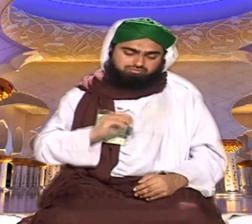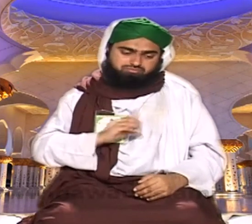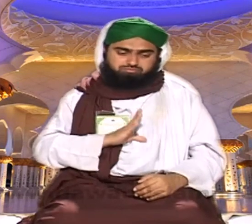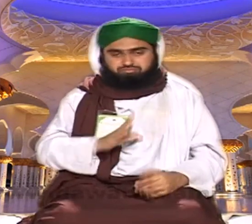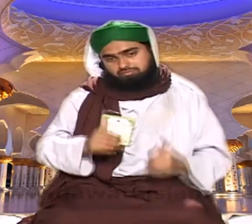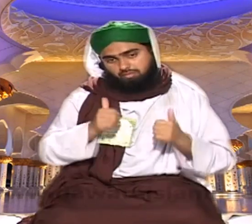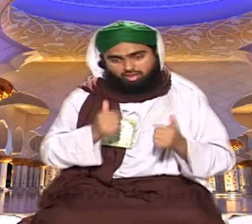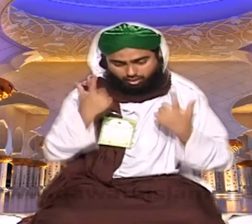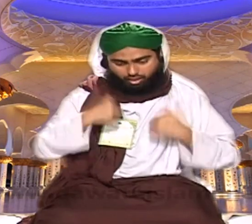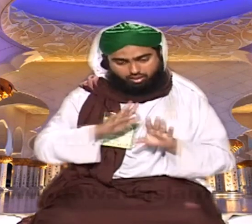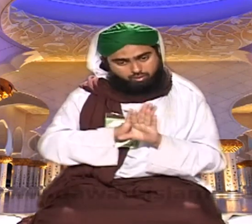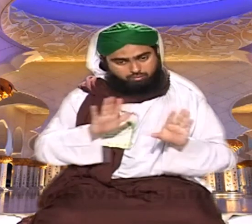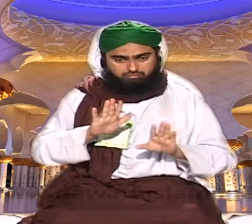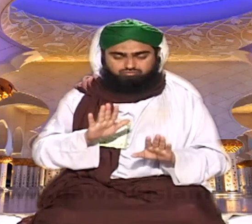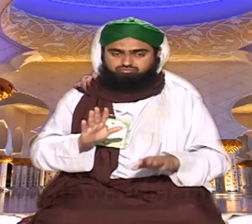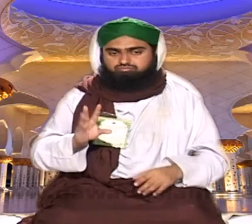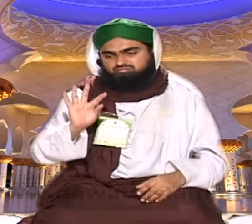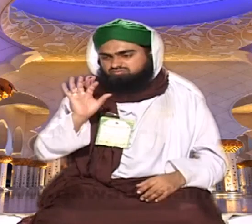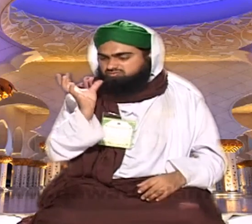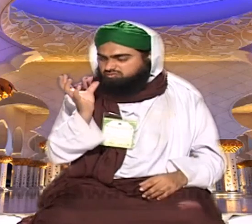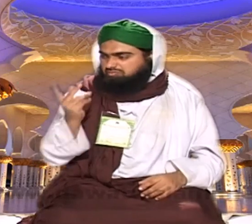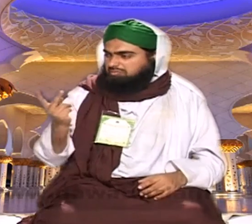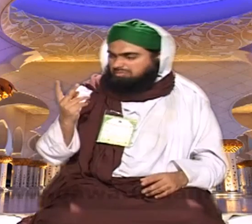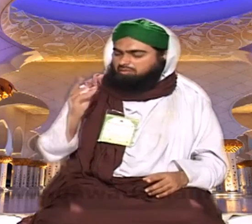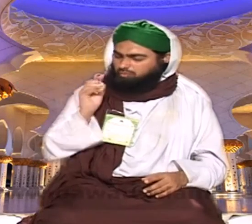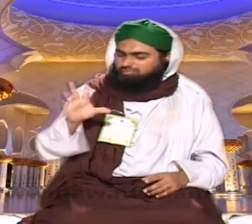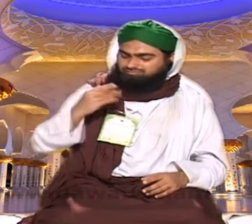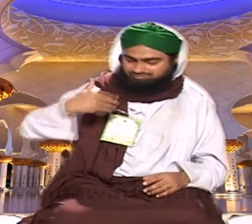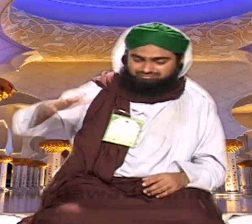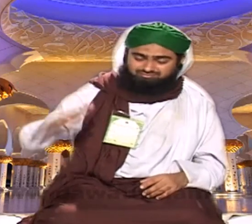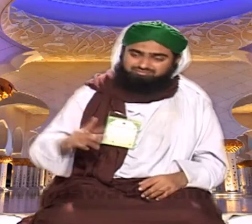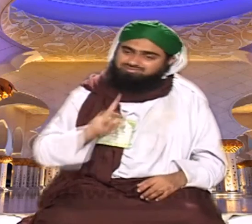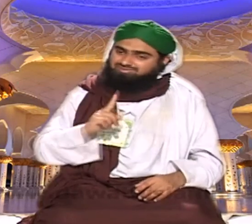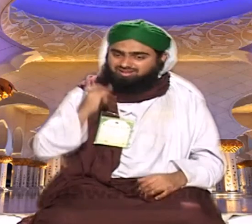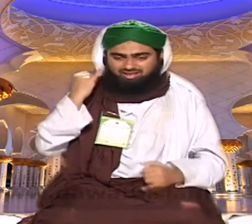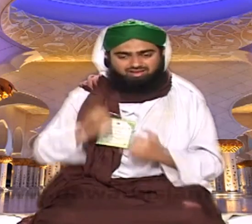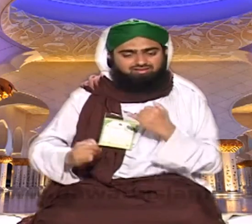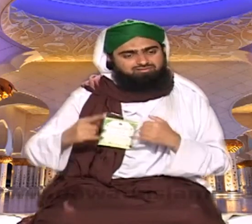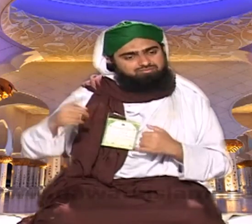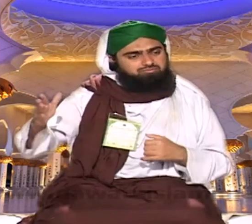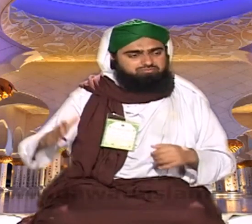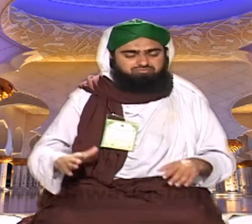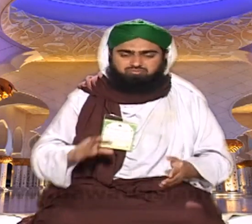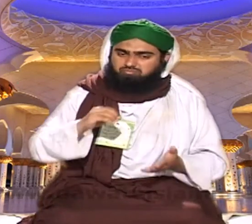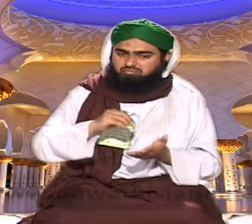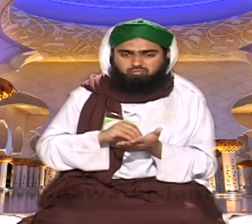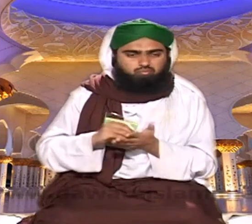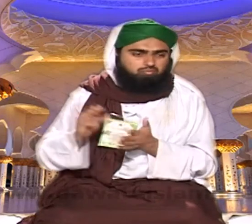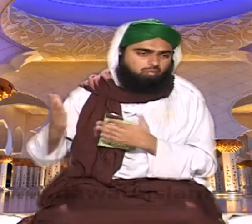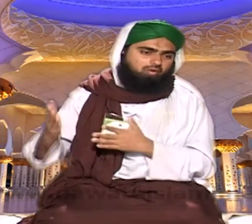اچھے نہ بھی رہیں تو کوئی بات ہے یہ دنیا تو آپ کو پتائیے میرے اسلامی بھائی یہ بے وفا ہے وفاات پرستے یہ خوش آمد اور تاریخ